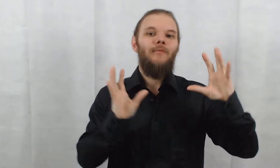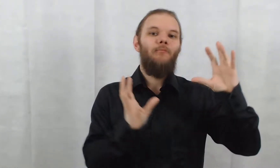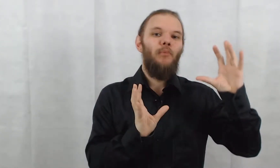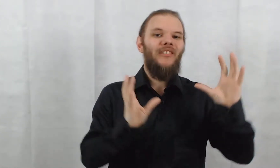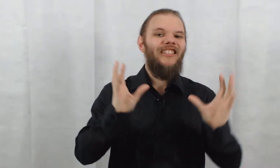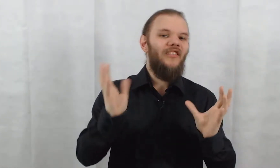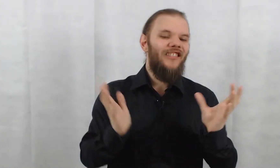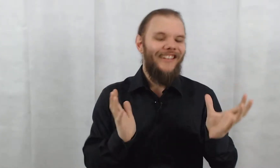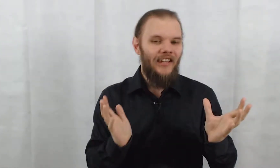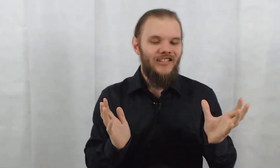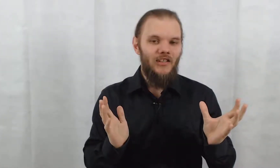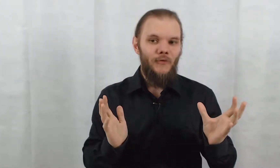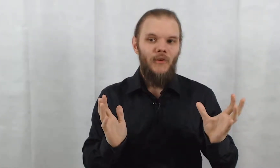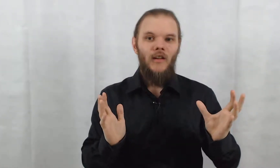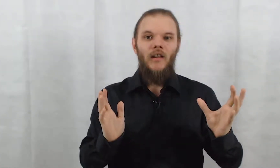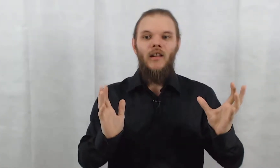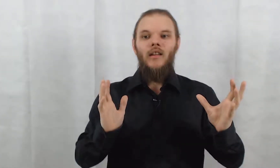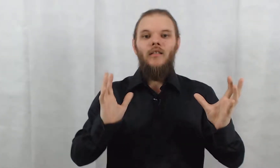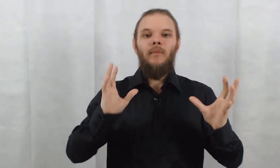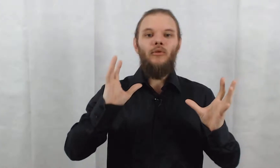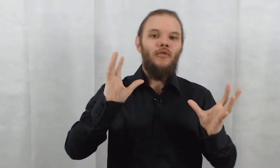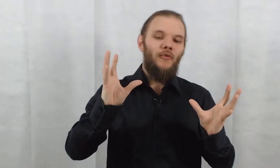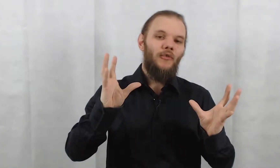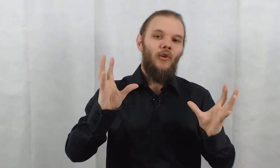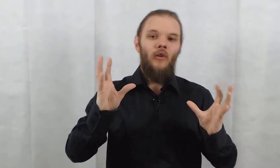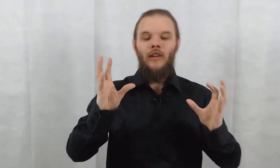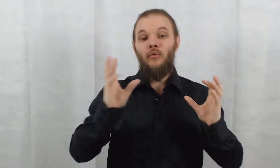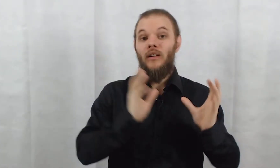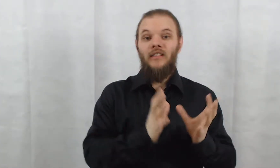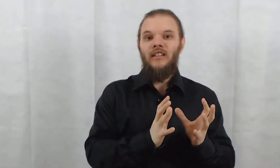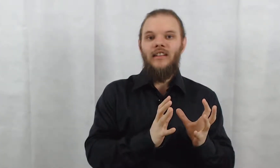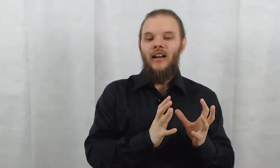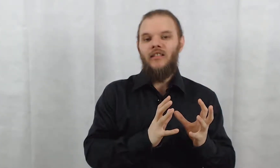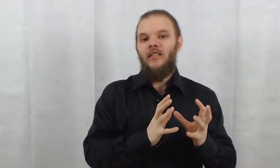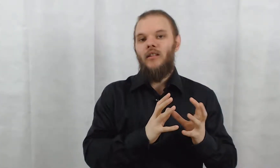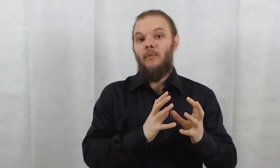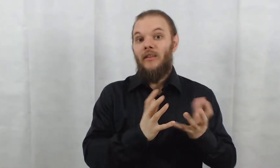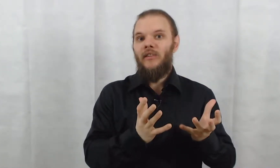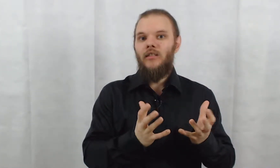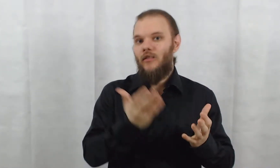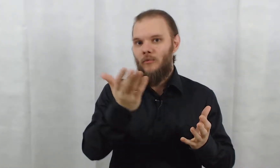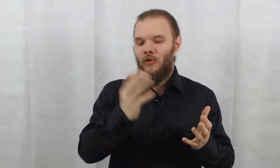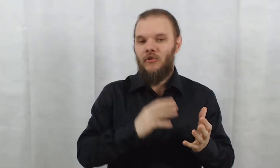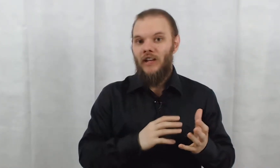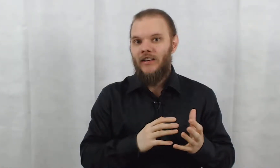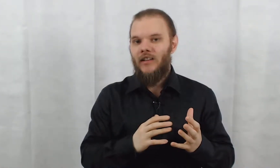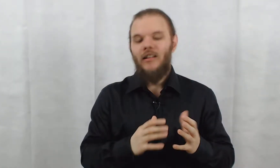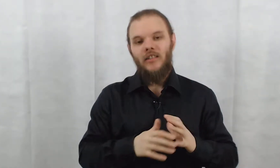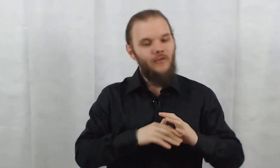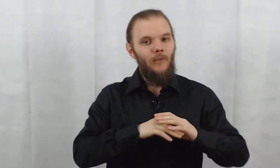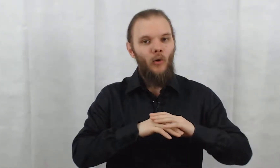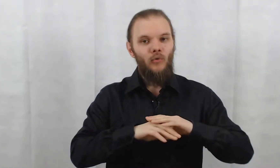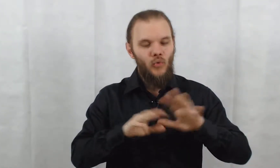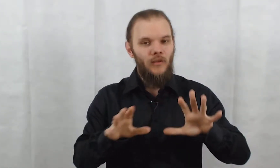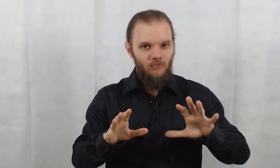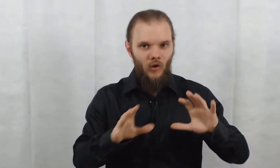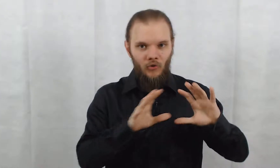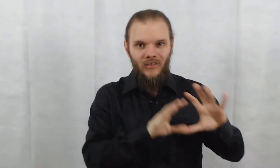positifs ni négatifs, mais de temps en temps, il y soit un avatar qui est maléfique, comme Anton Arcane, qui est vraiment, lui, en tant qu